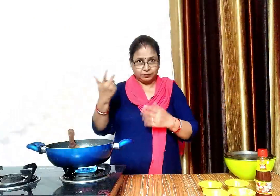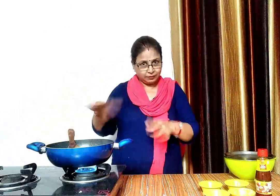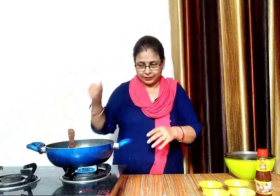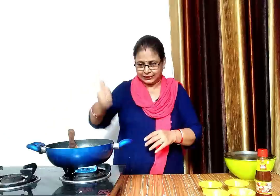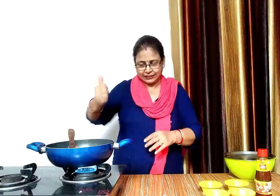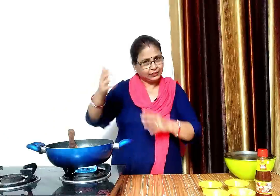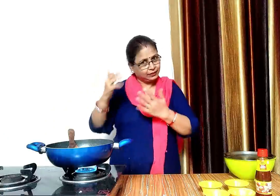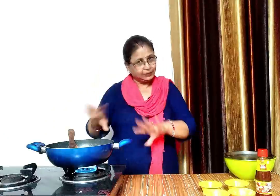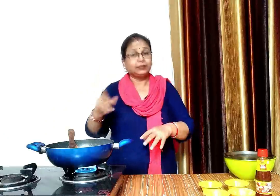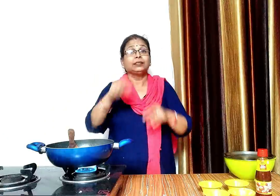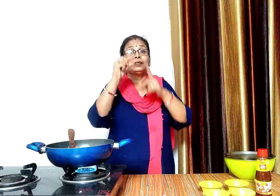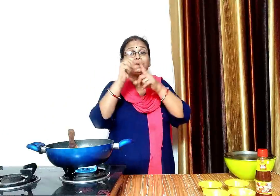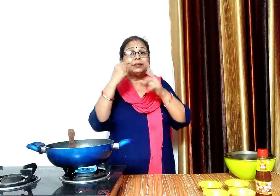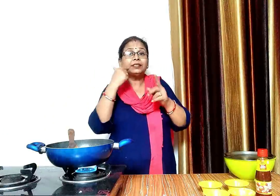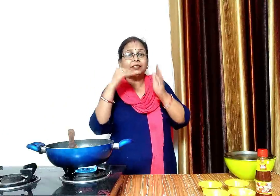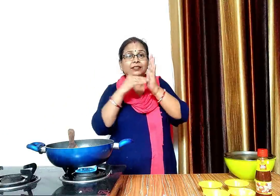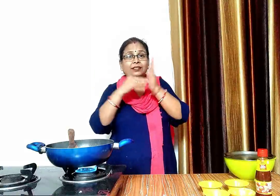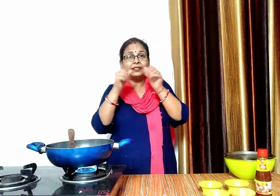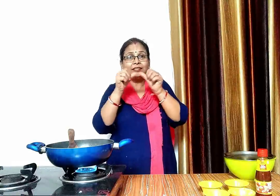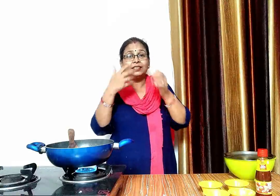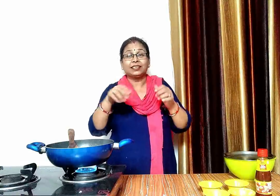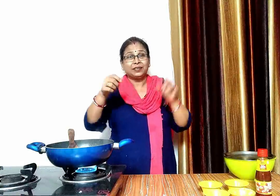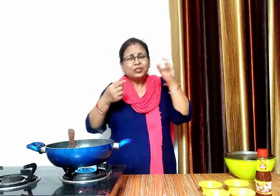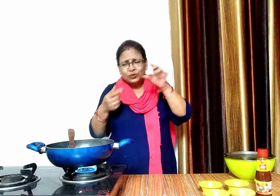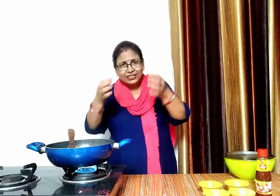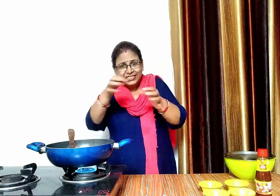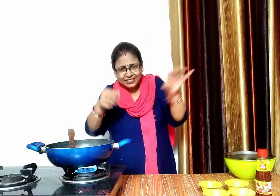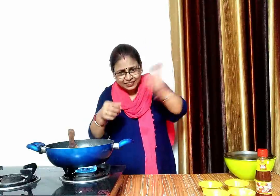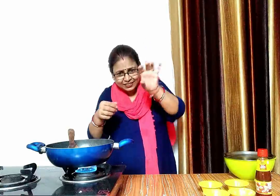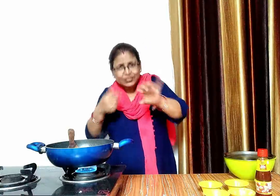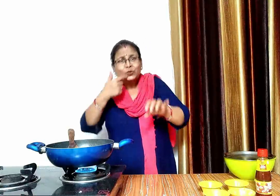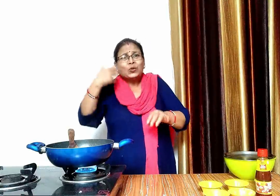टमाटर अच्छे से मैश हो गए हैं अब इसमें आधा बड़ा चमचली फ्लेक्स